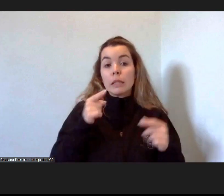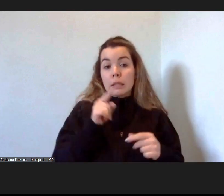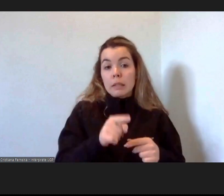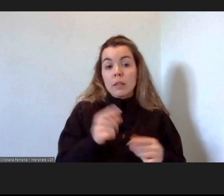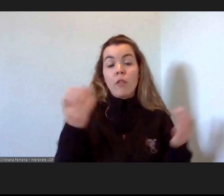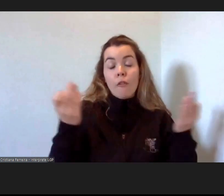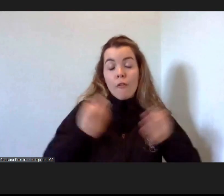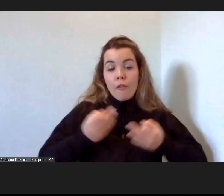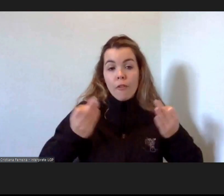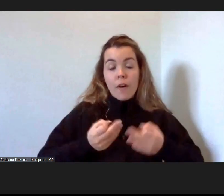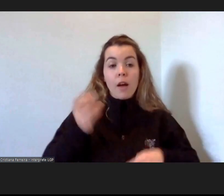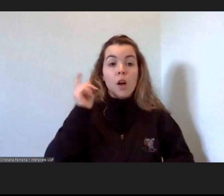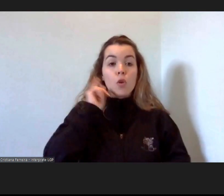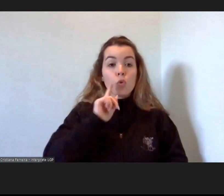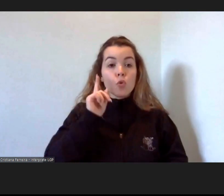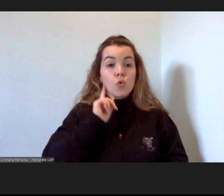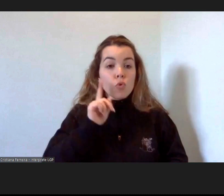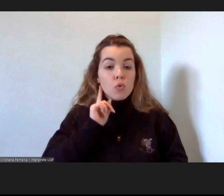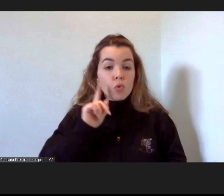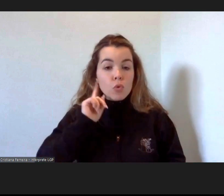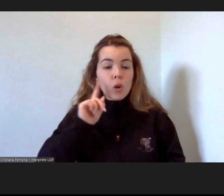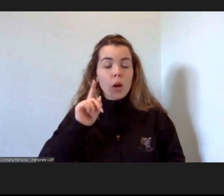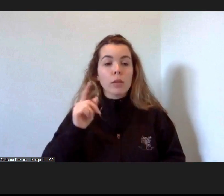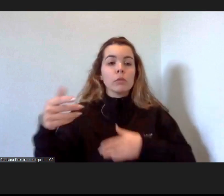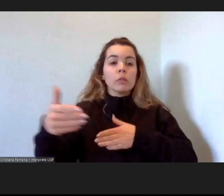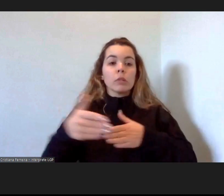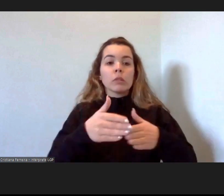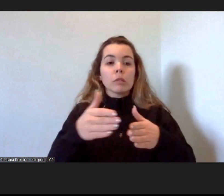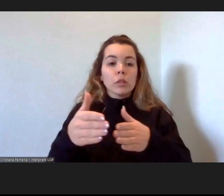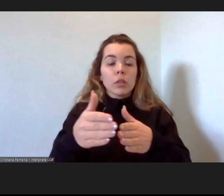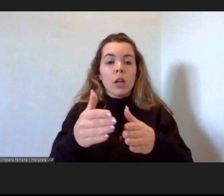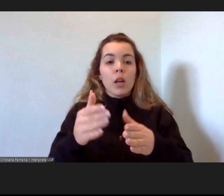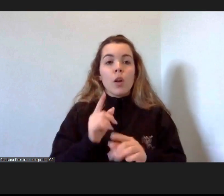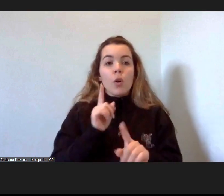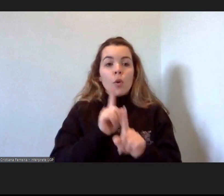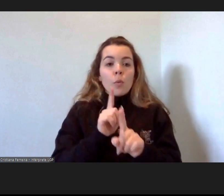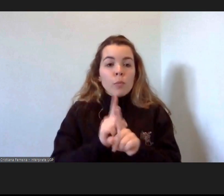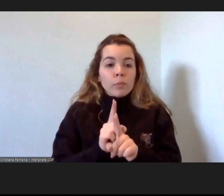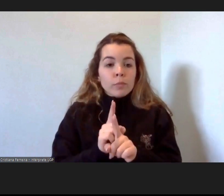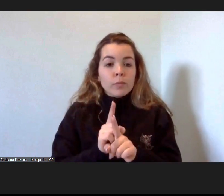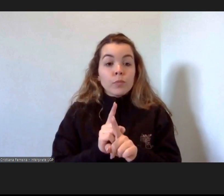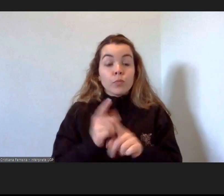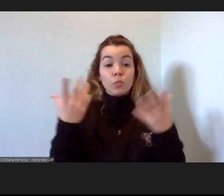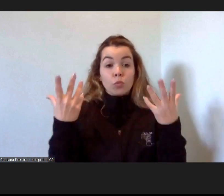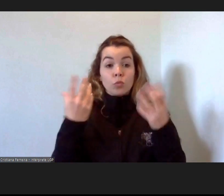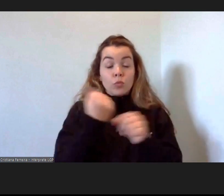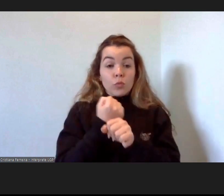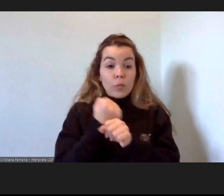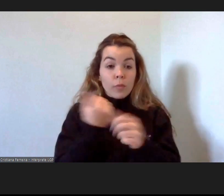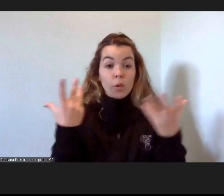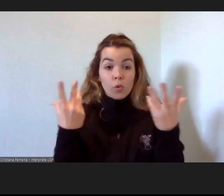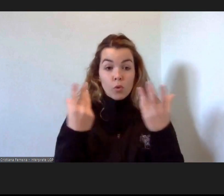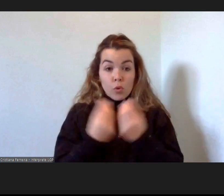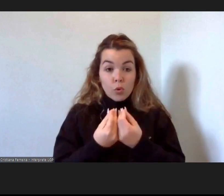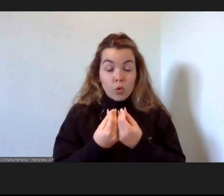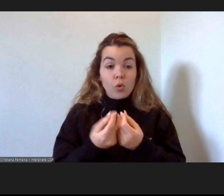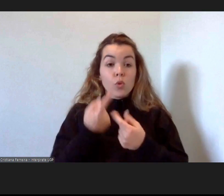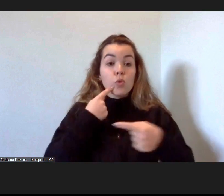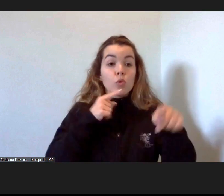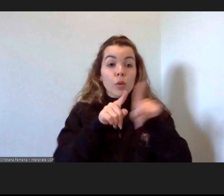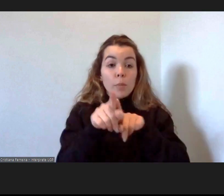o caminhar no mesmo sentido, de facto, colaborarmos na implementação das políticas públicas.